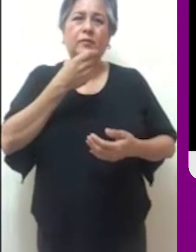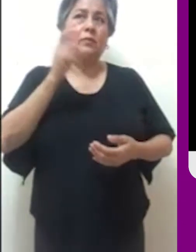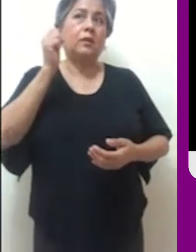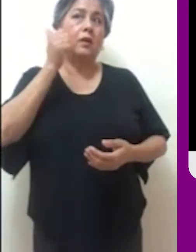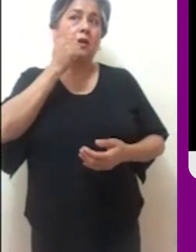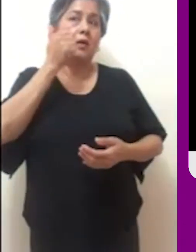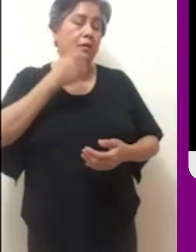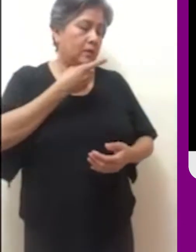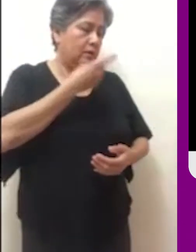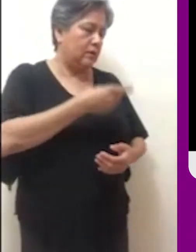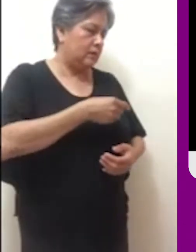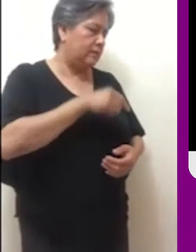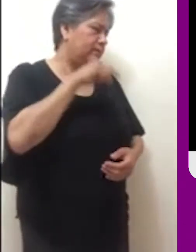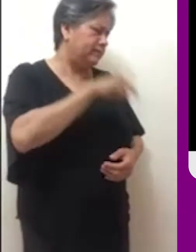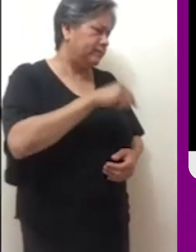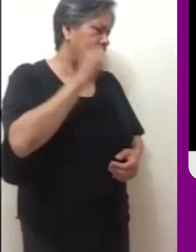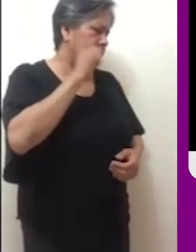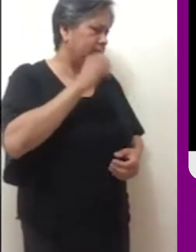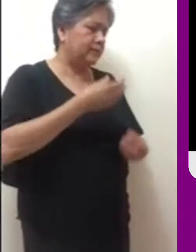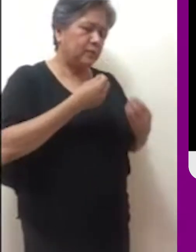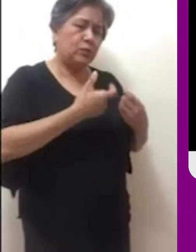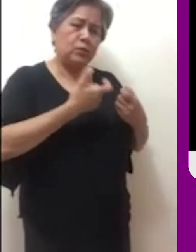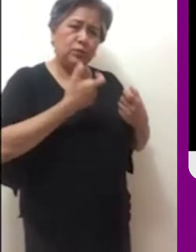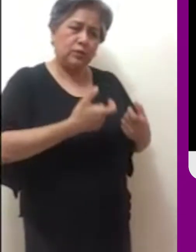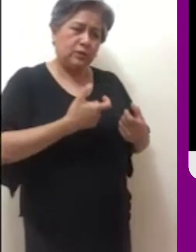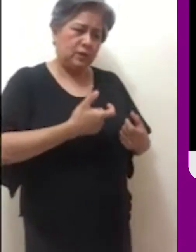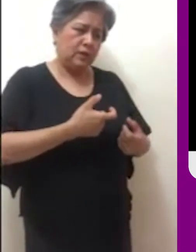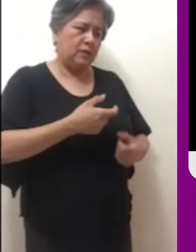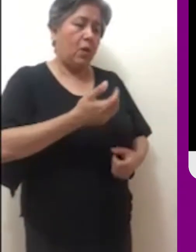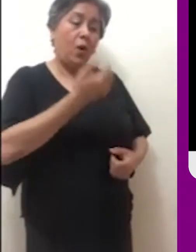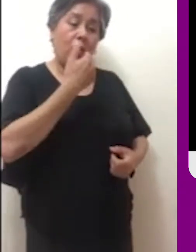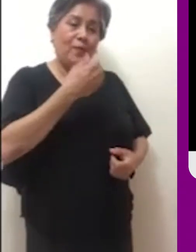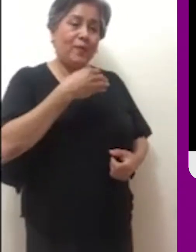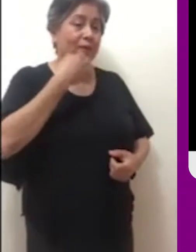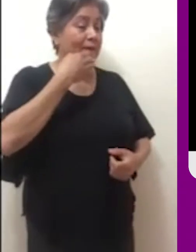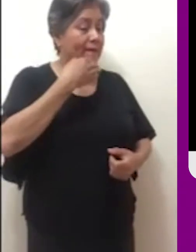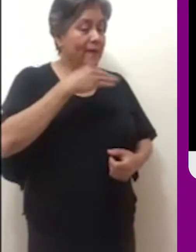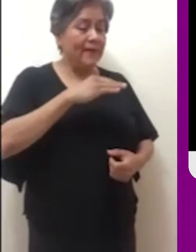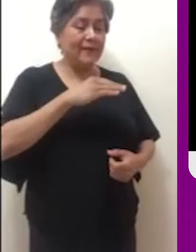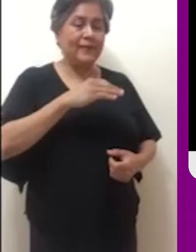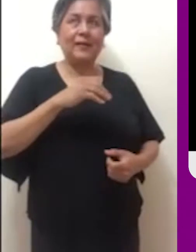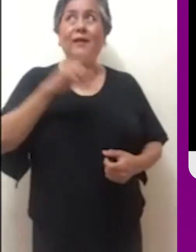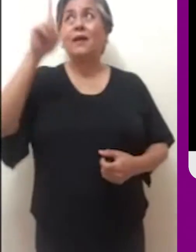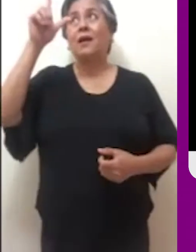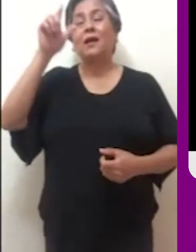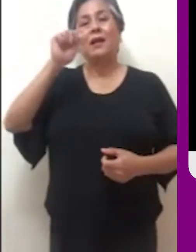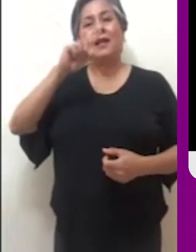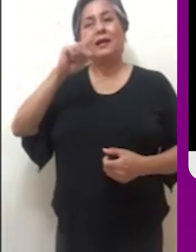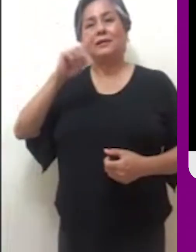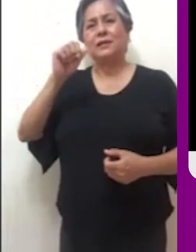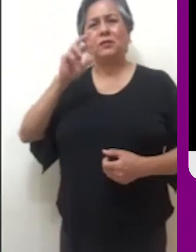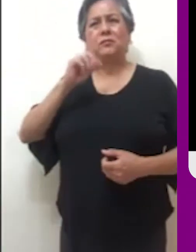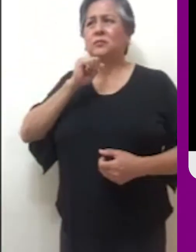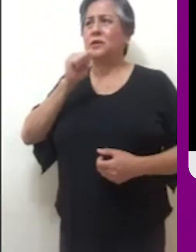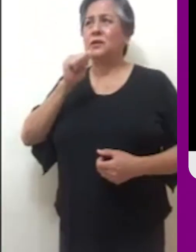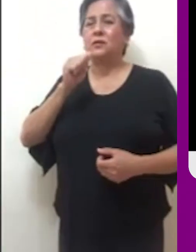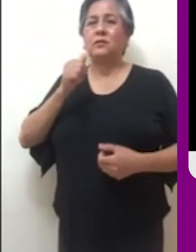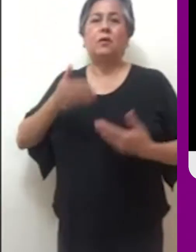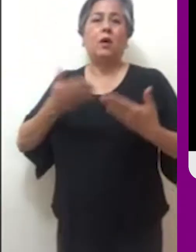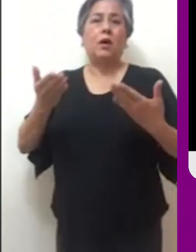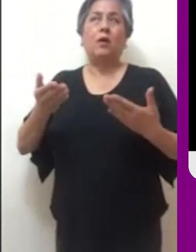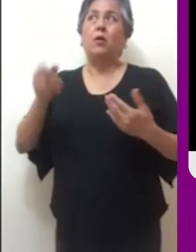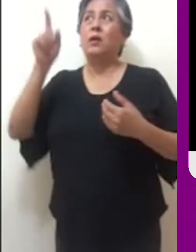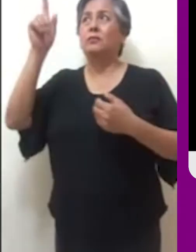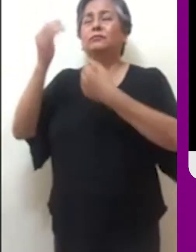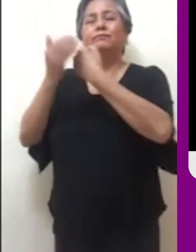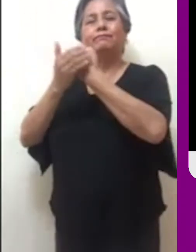contestó, Hijo, recuerda que en tu vida recibiste bienes y Lázaro en cambio males. Por eso él goza ahora de